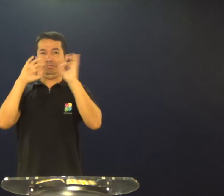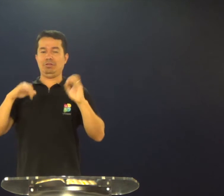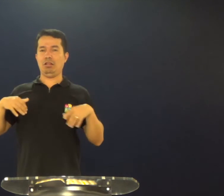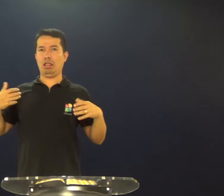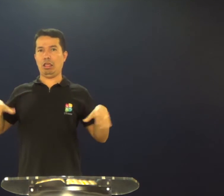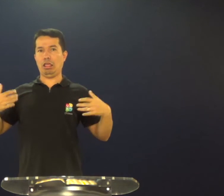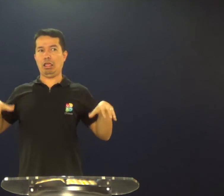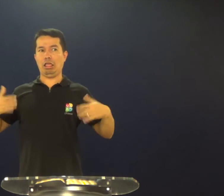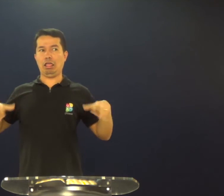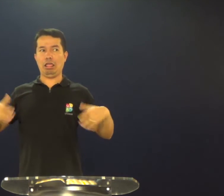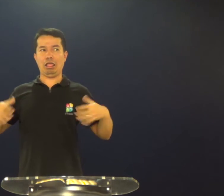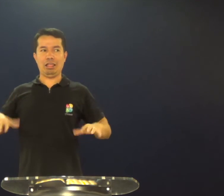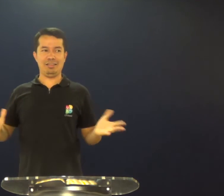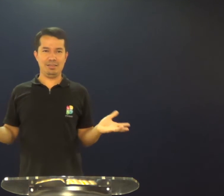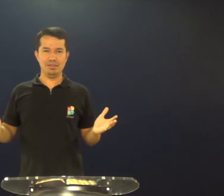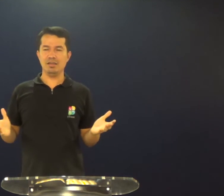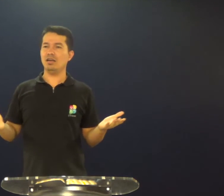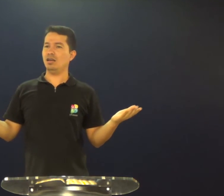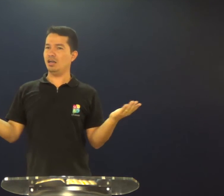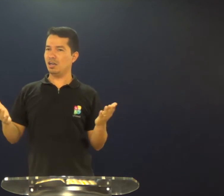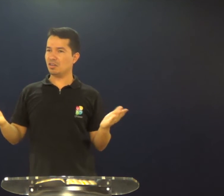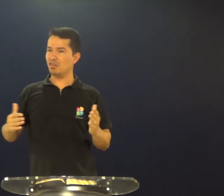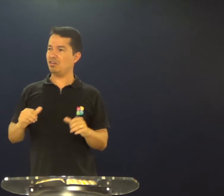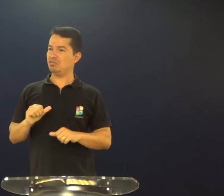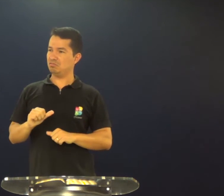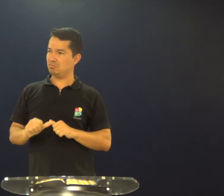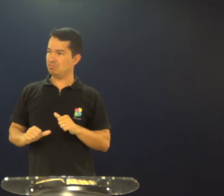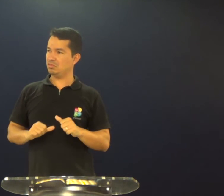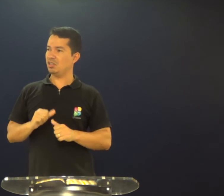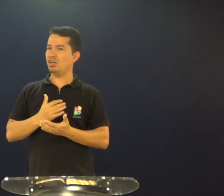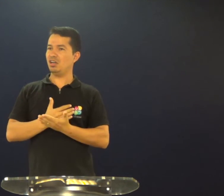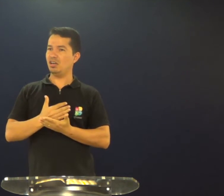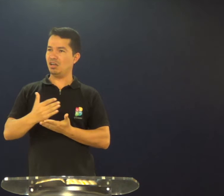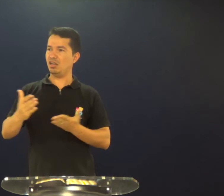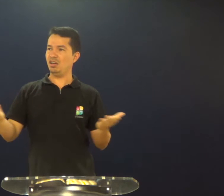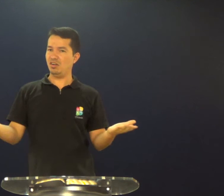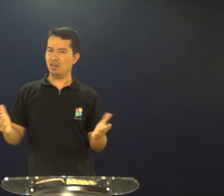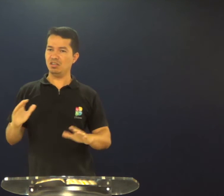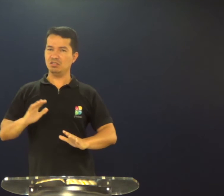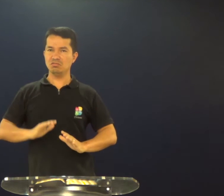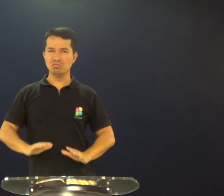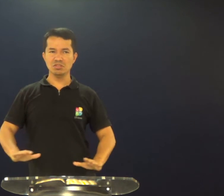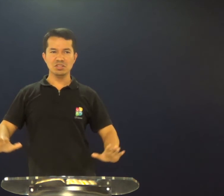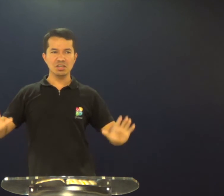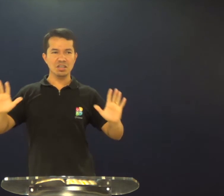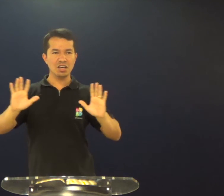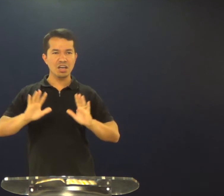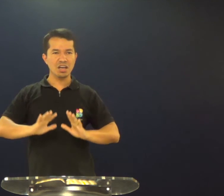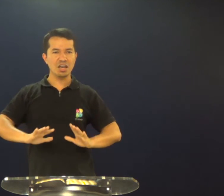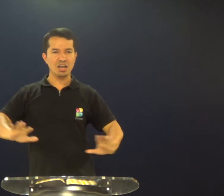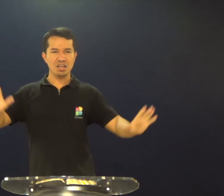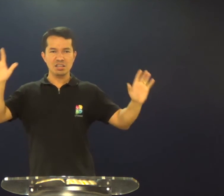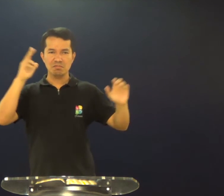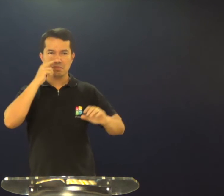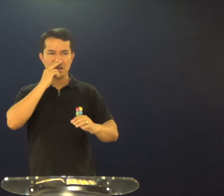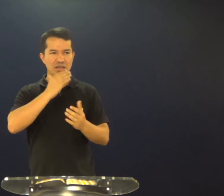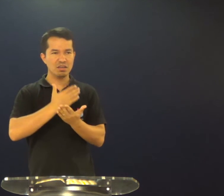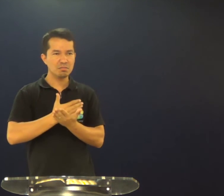eu tinha o meu jeito de fazer sinais, talvez muito rápido, e aí quando eu cheguei aqui em Curitiba, eu comecei a aprender,